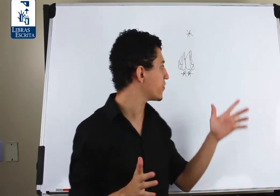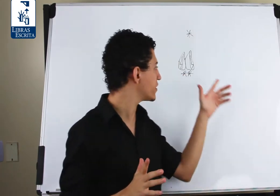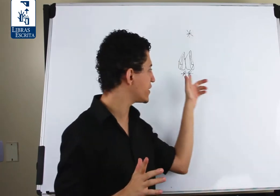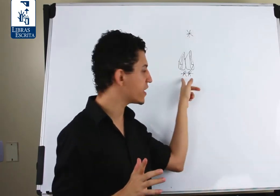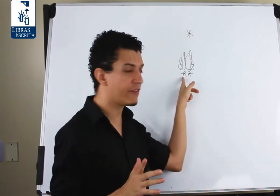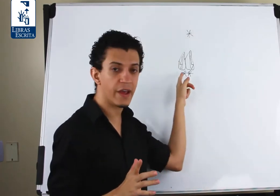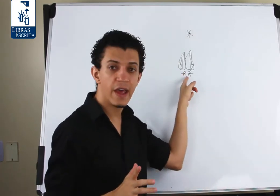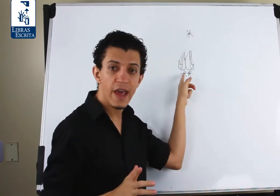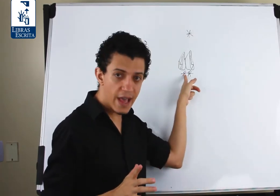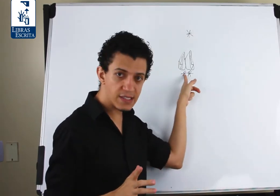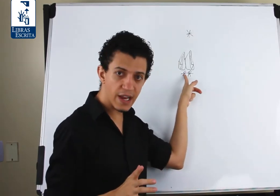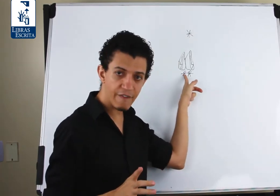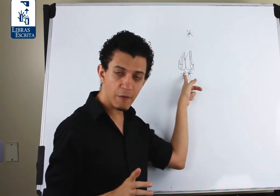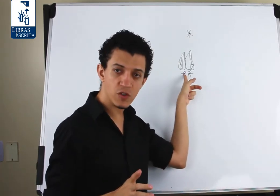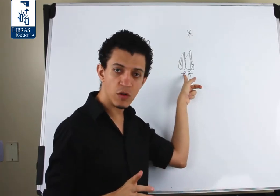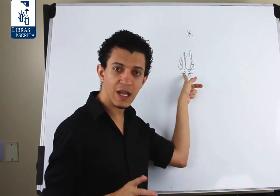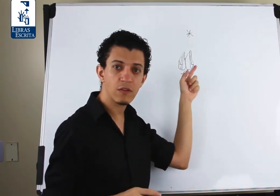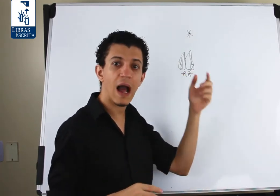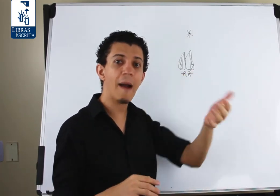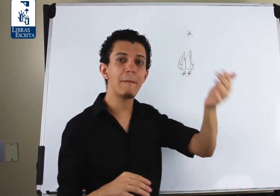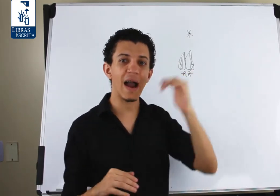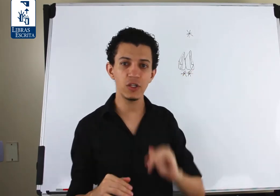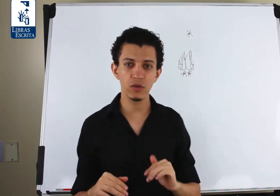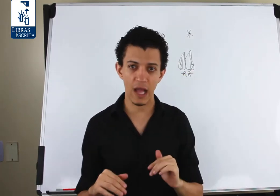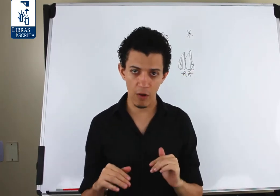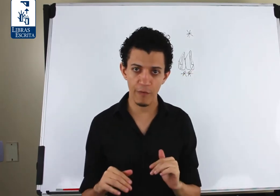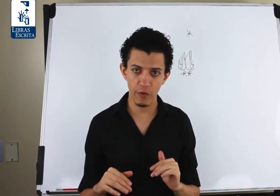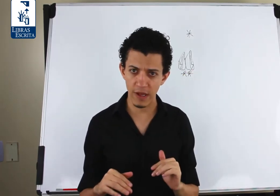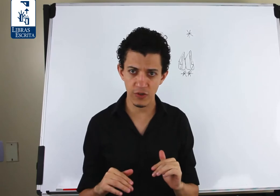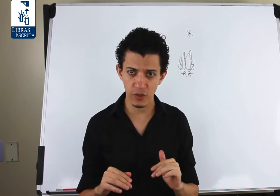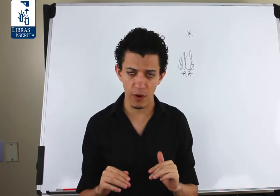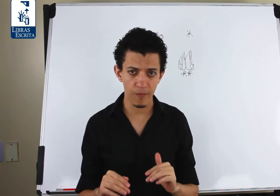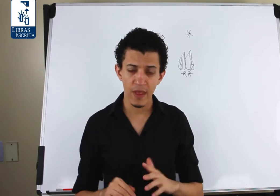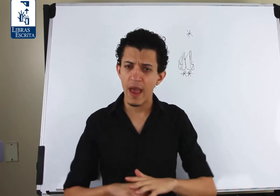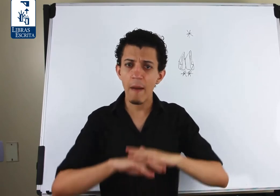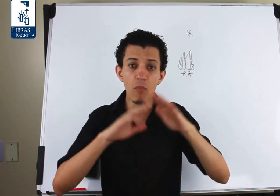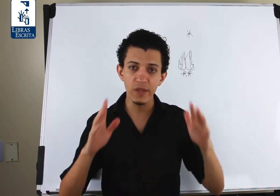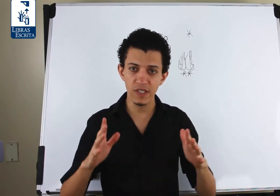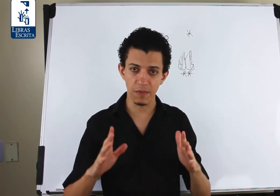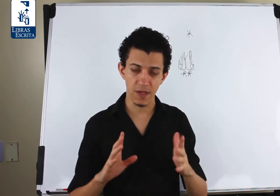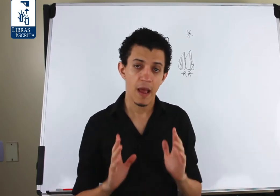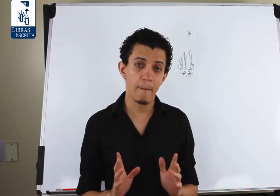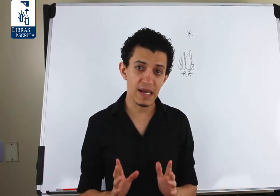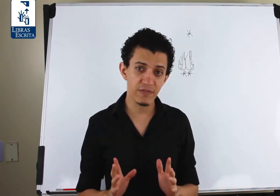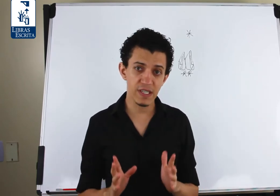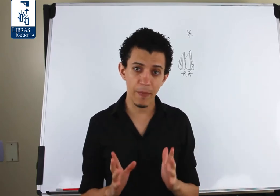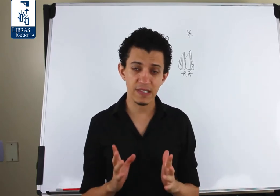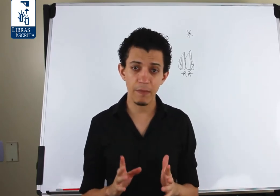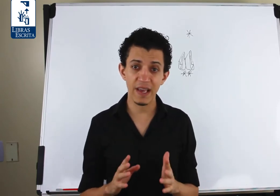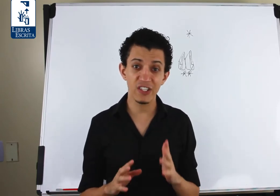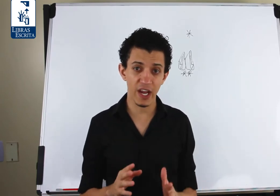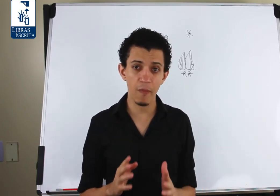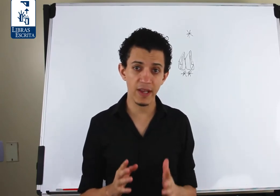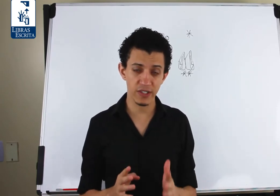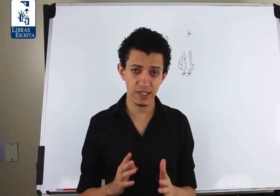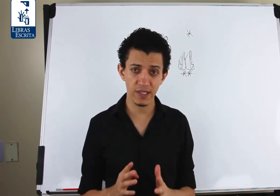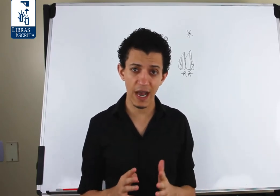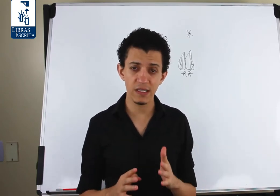você vai escrever esse grafêmo de contato abaixo da configuração de mão. É muito simples. Basta você perceber que geralmente nesses sinais,